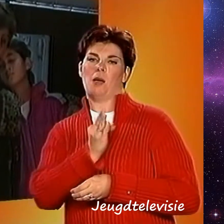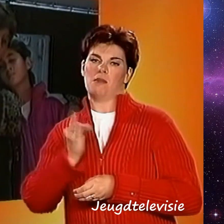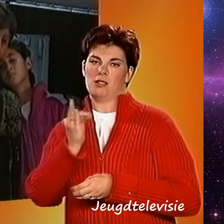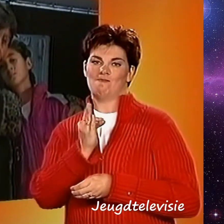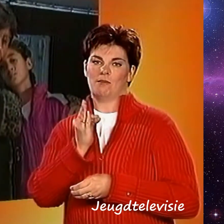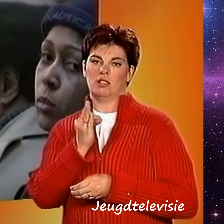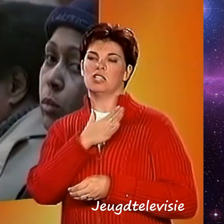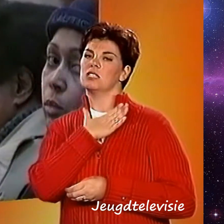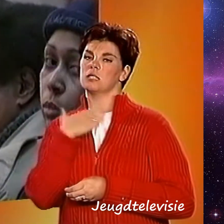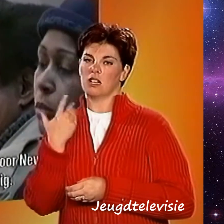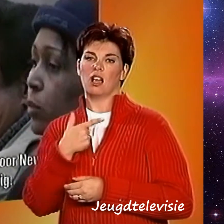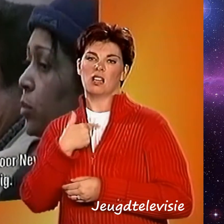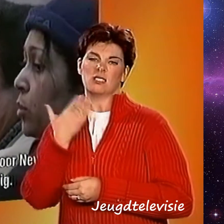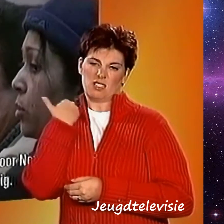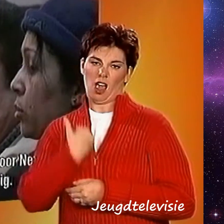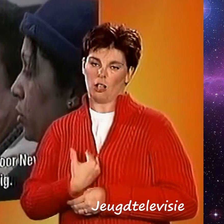herdacht.